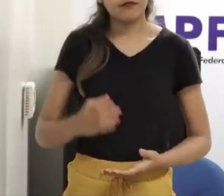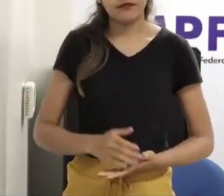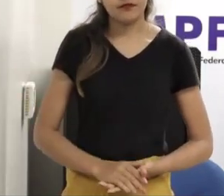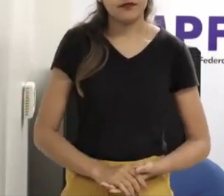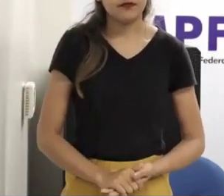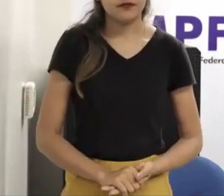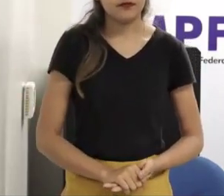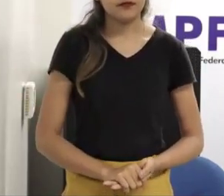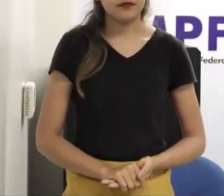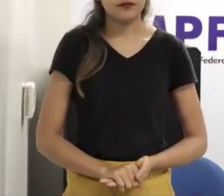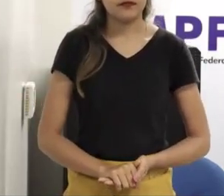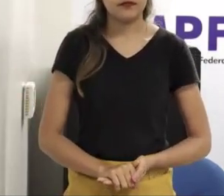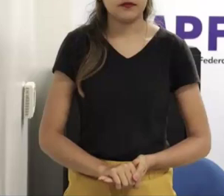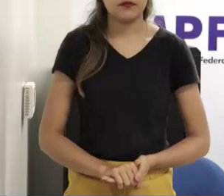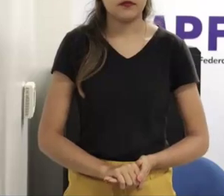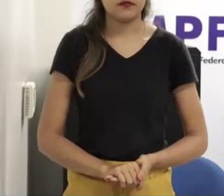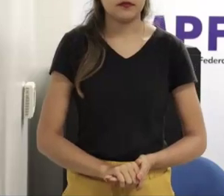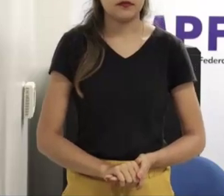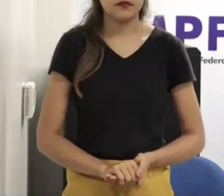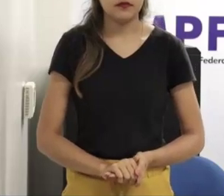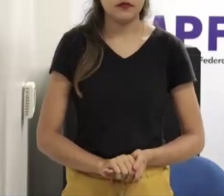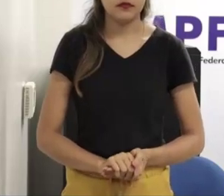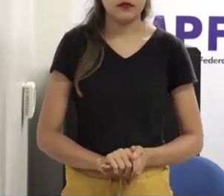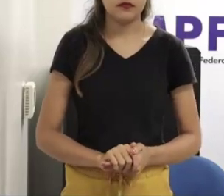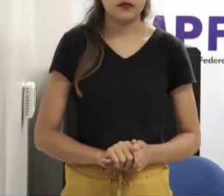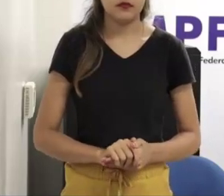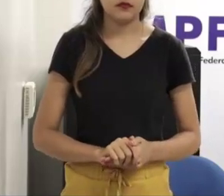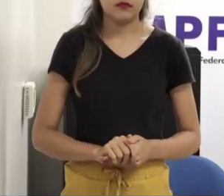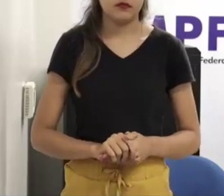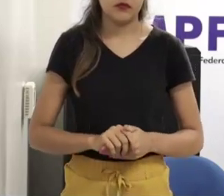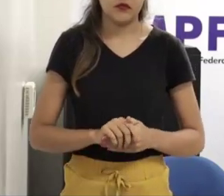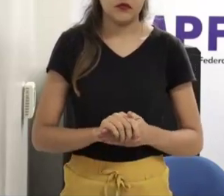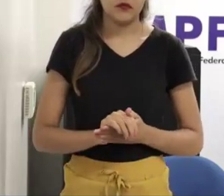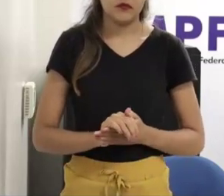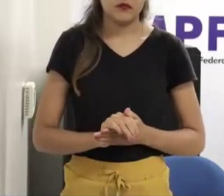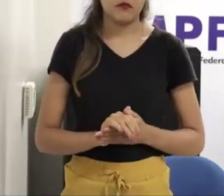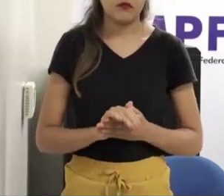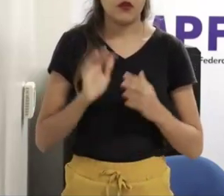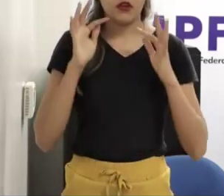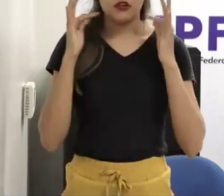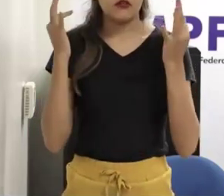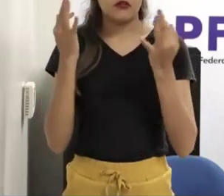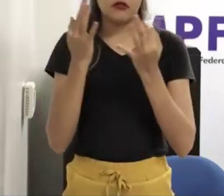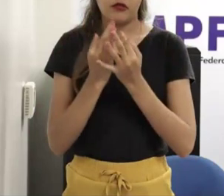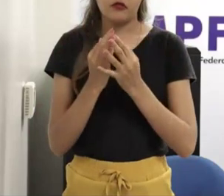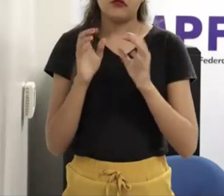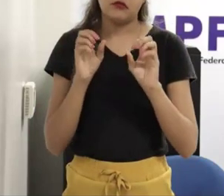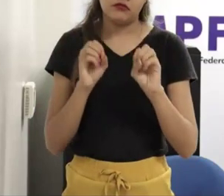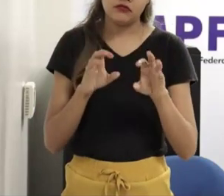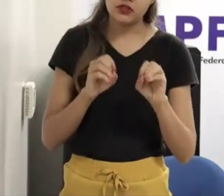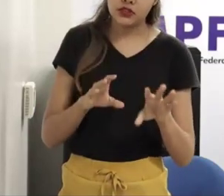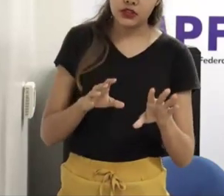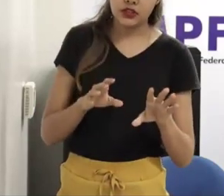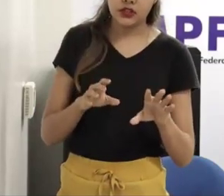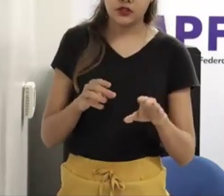a advertência da família, para não conversar com desconhecido, para não fornecer informações, para não mandar tatatá,